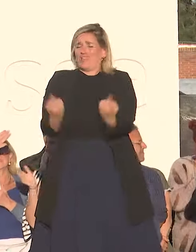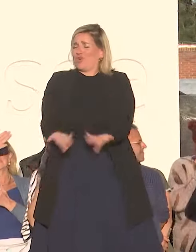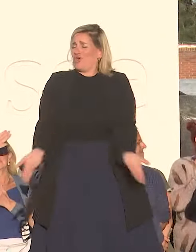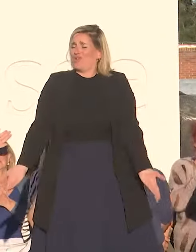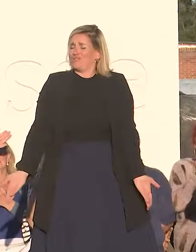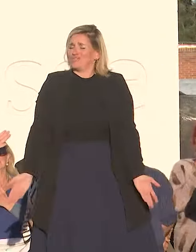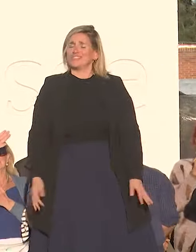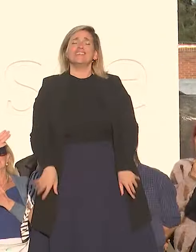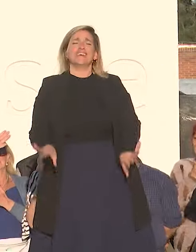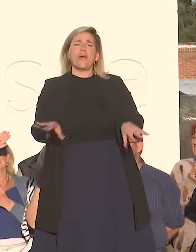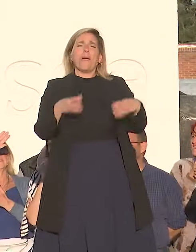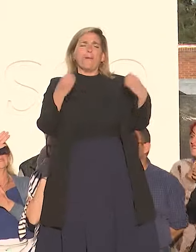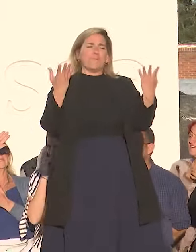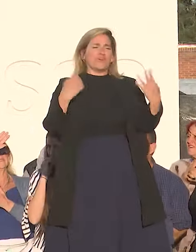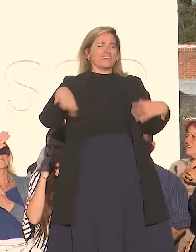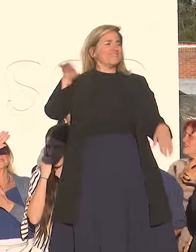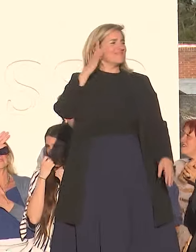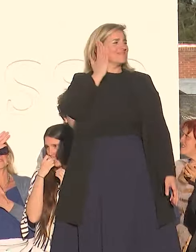porque saben qué